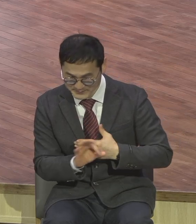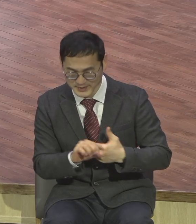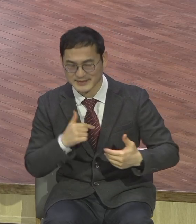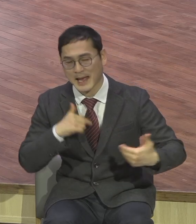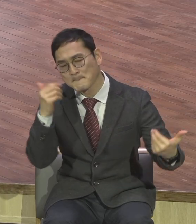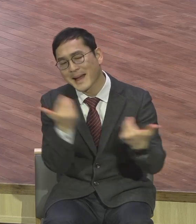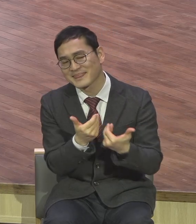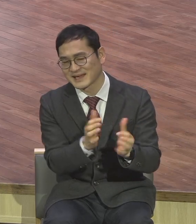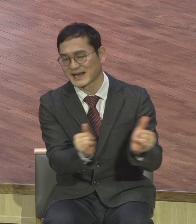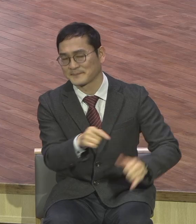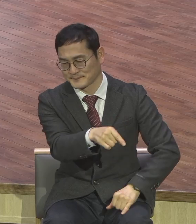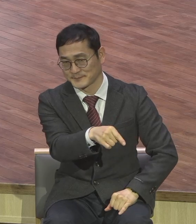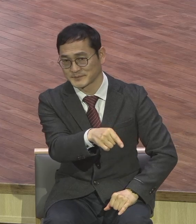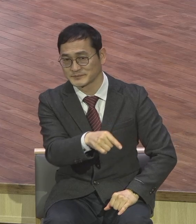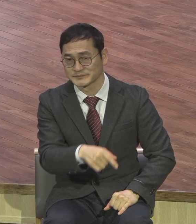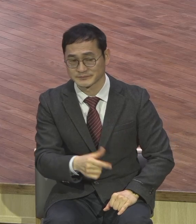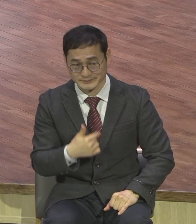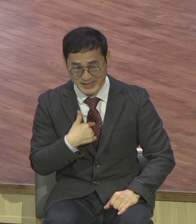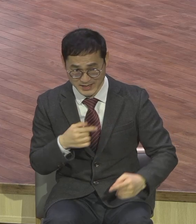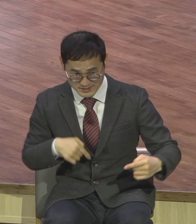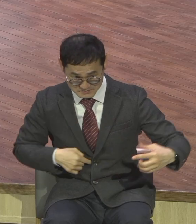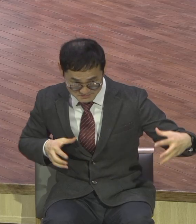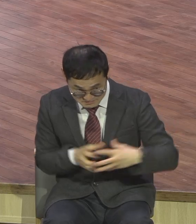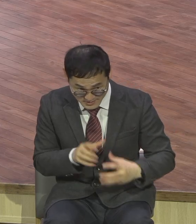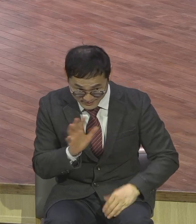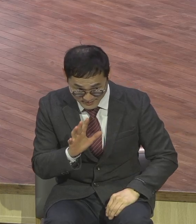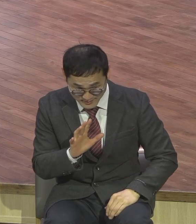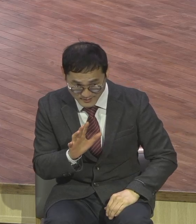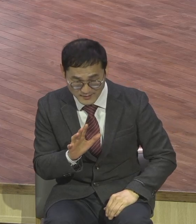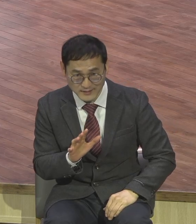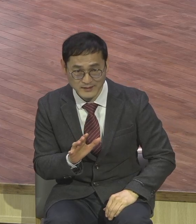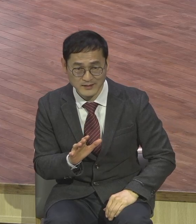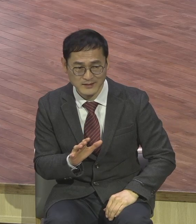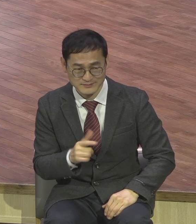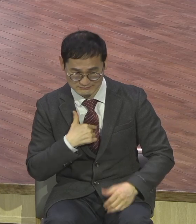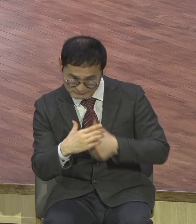나와 함께 모이지 아니하는 자는 해치는 자니라